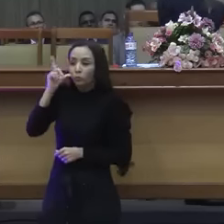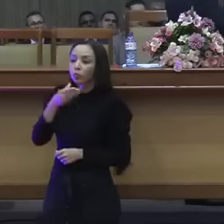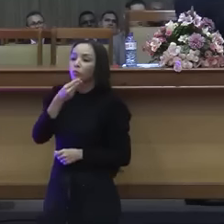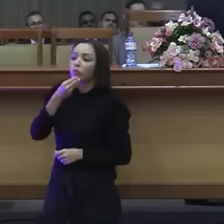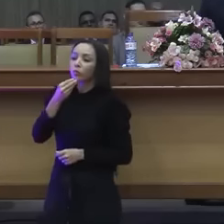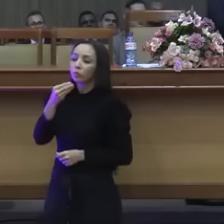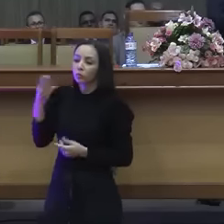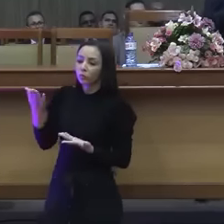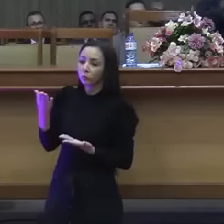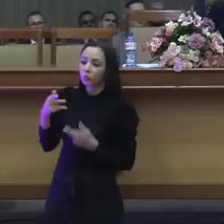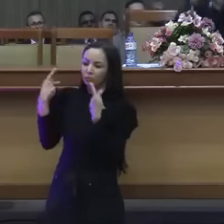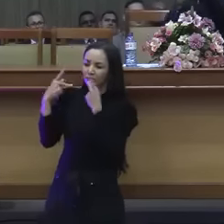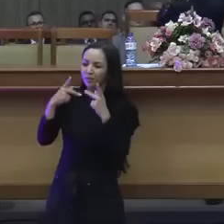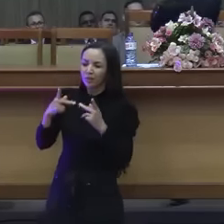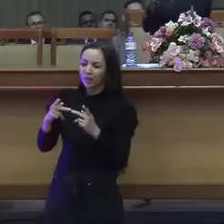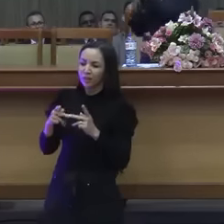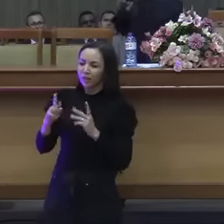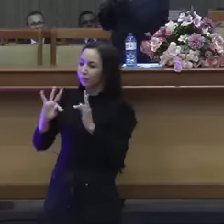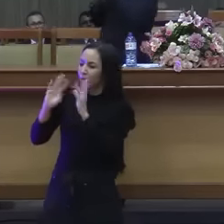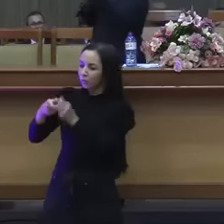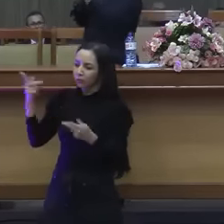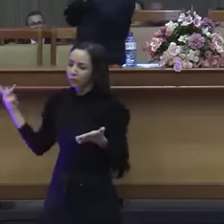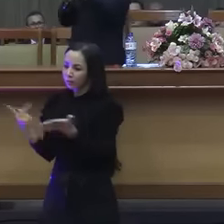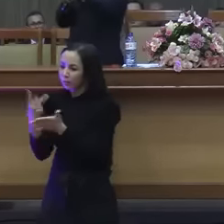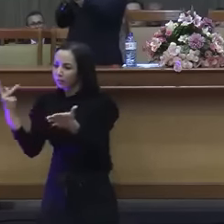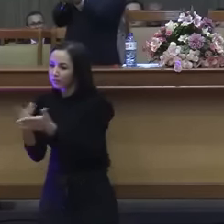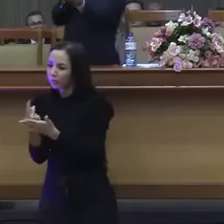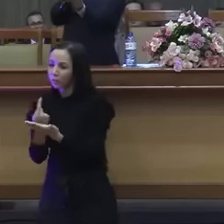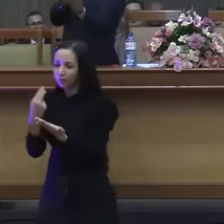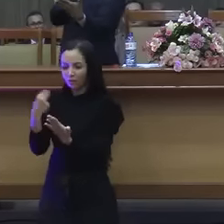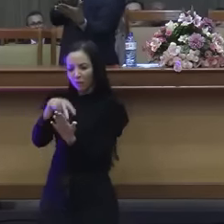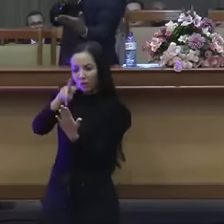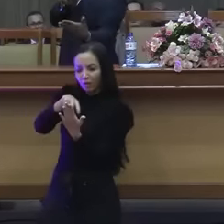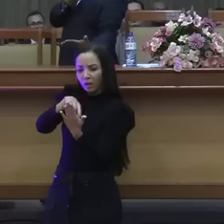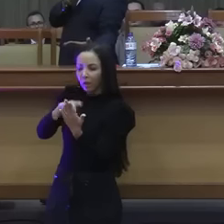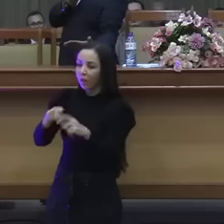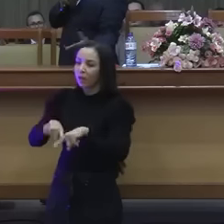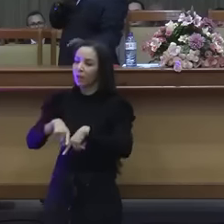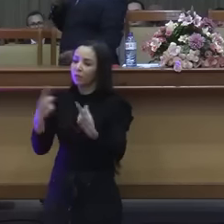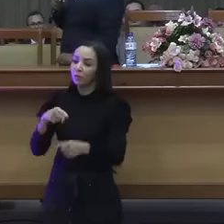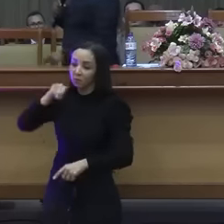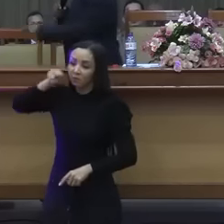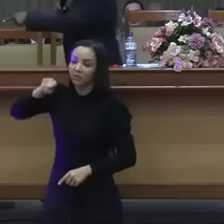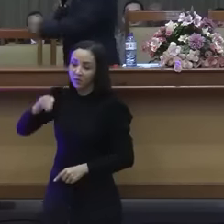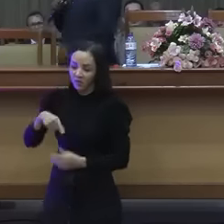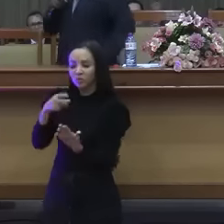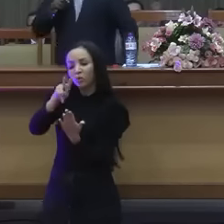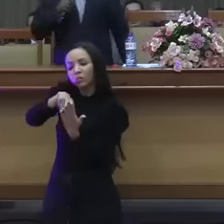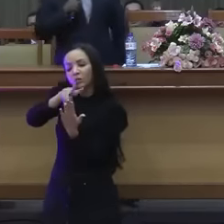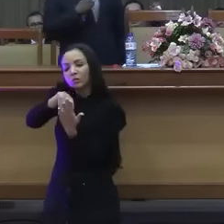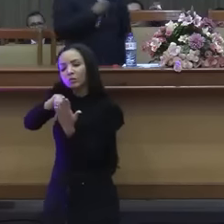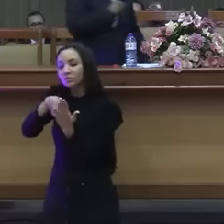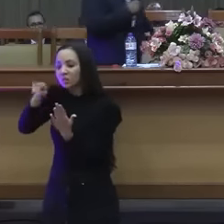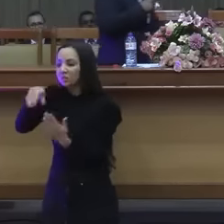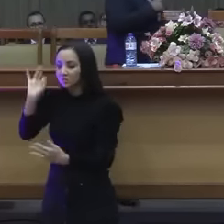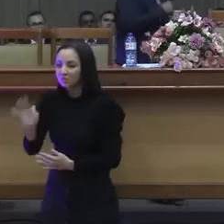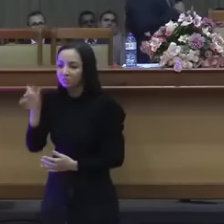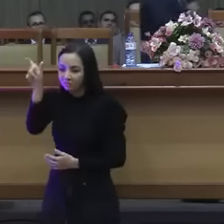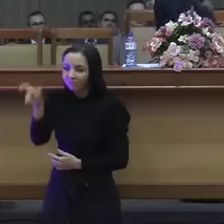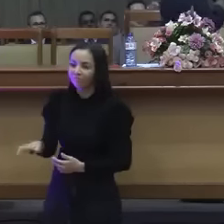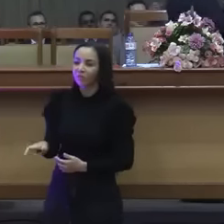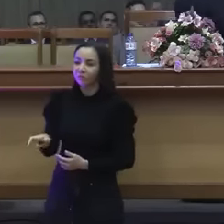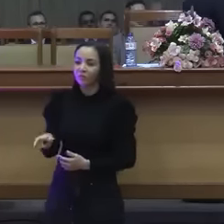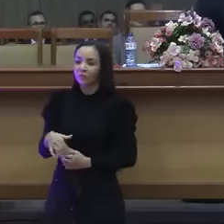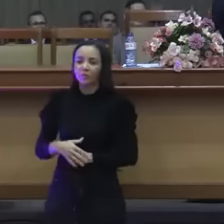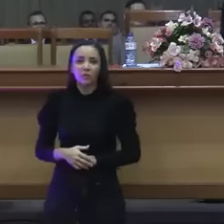citava estava errado. Eu conferi cada um que você citou. Pá, pá, pá, pá, pá. Tu está certo. Eu disse, ah, esse